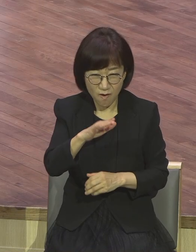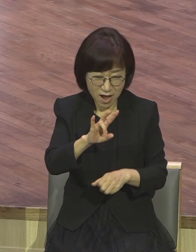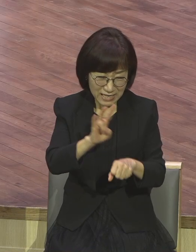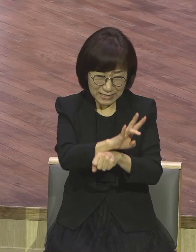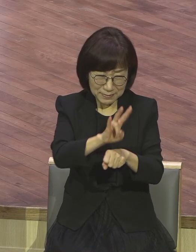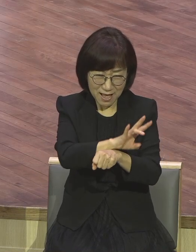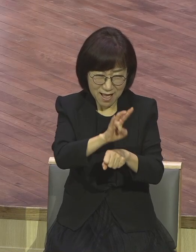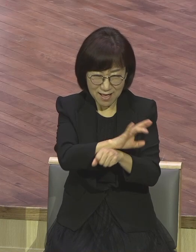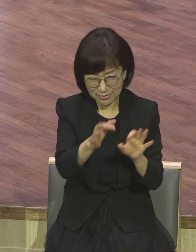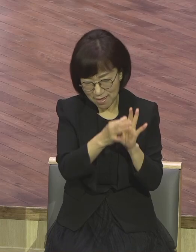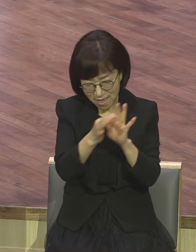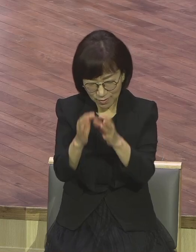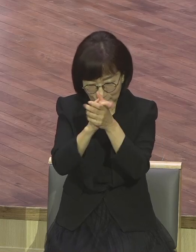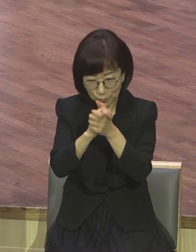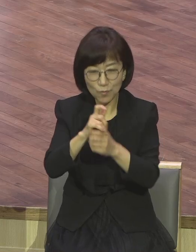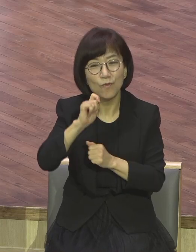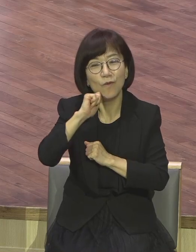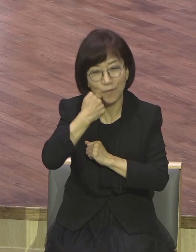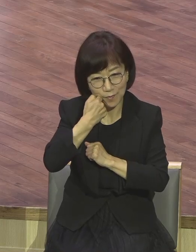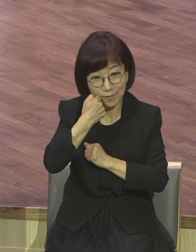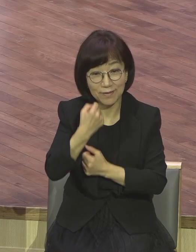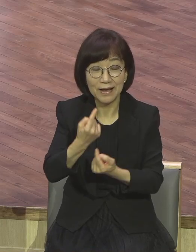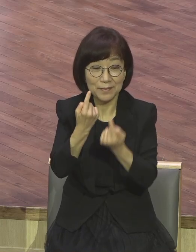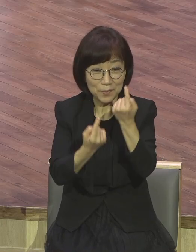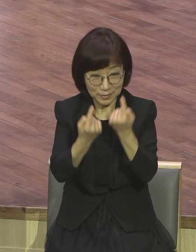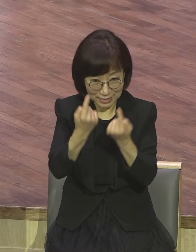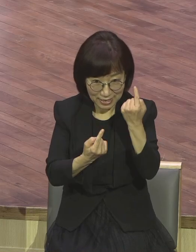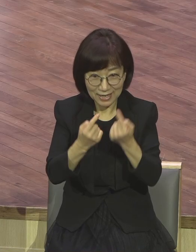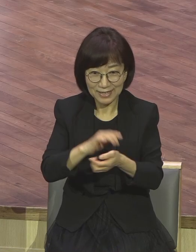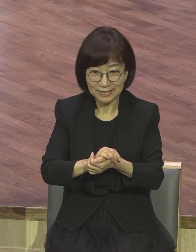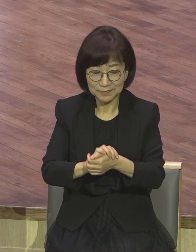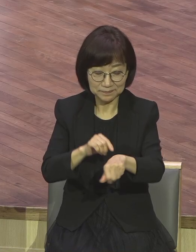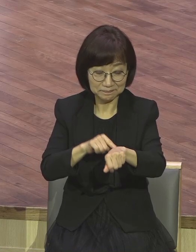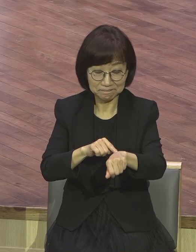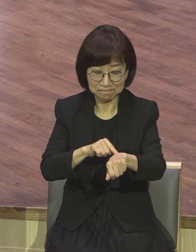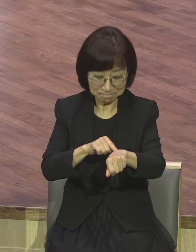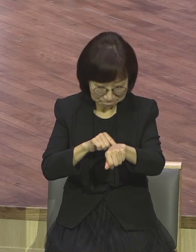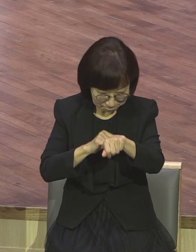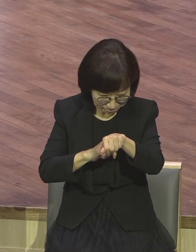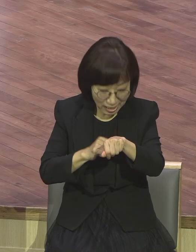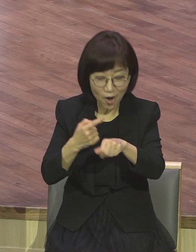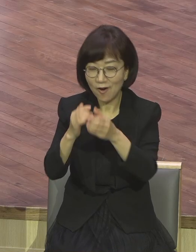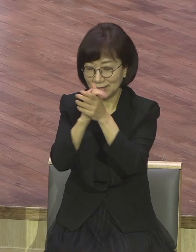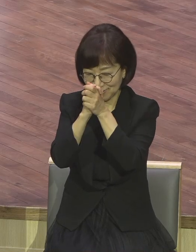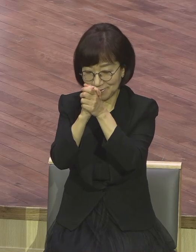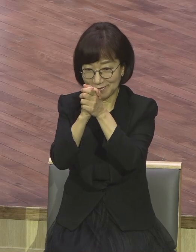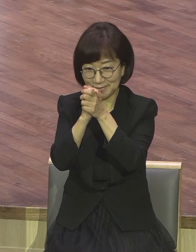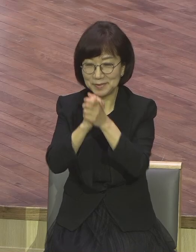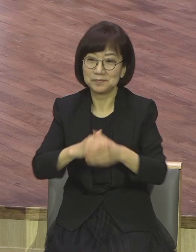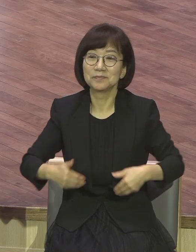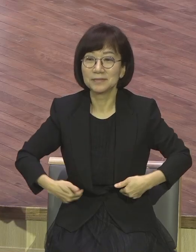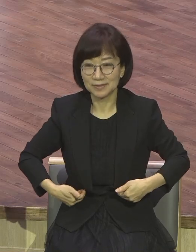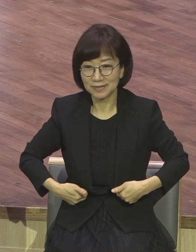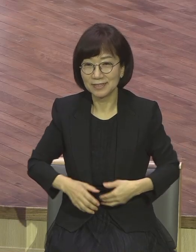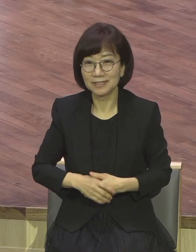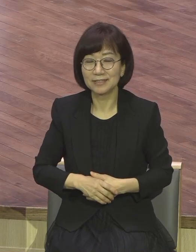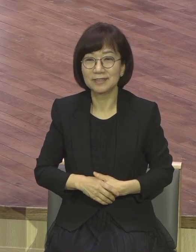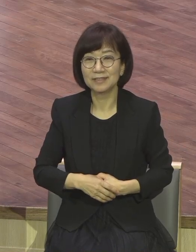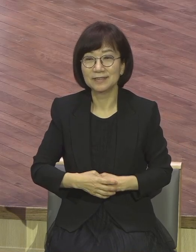기도 쉽지 않거든요. 여러분이 현장에 전부 다 정말로 영혼 구원하는 현장 우리 교육자들은 가능해요. 현장에